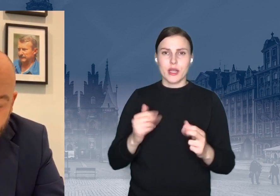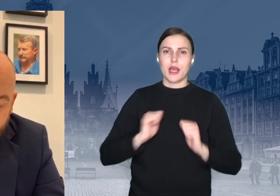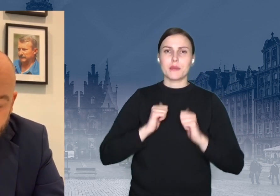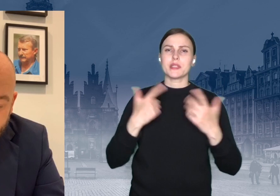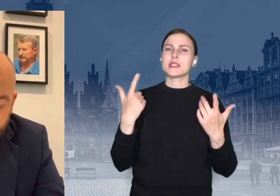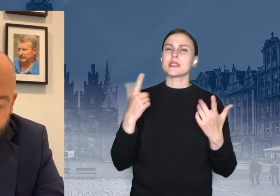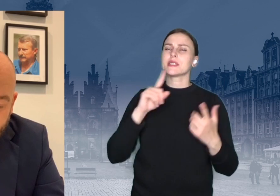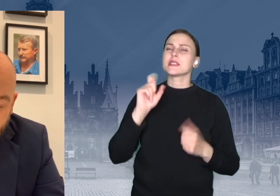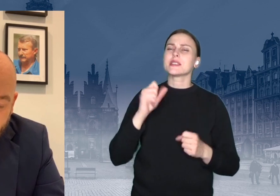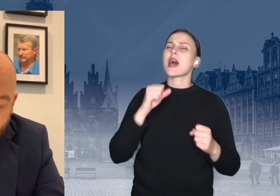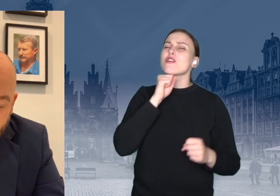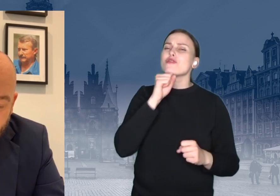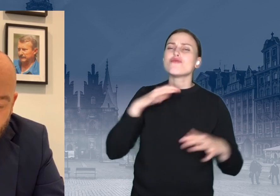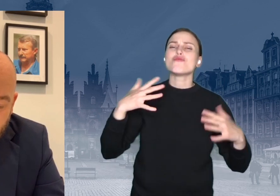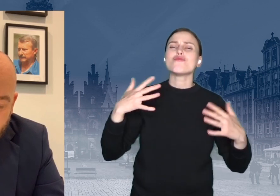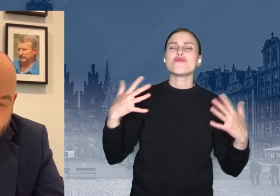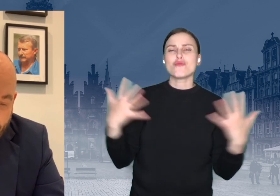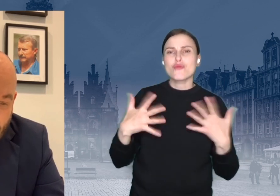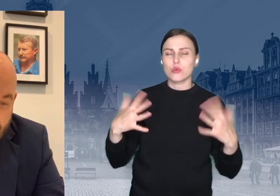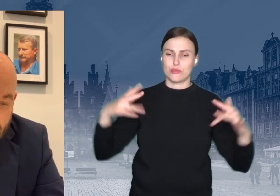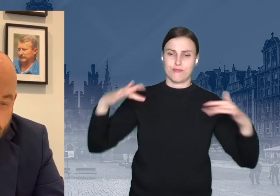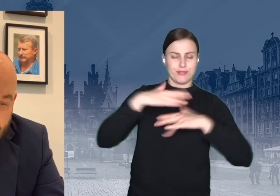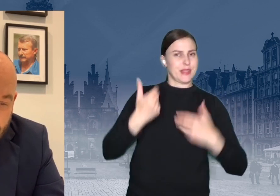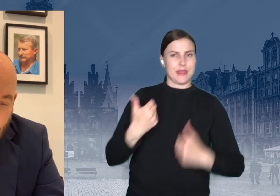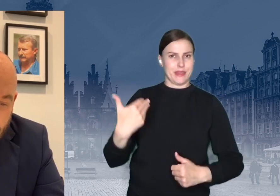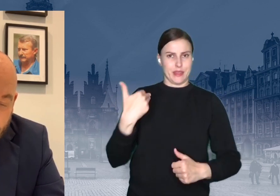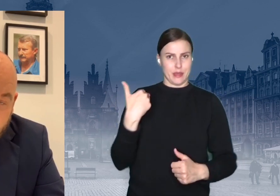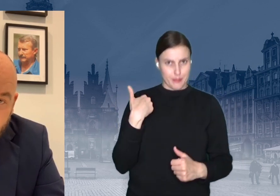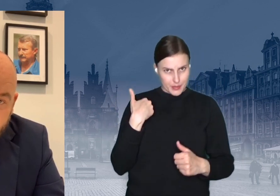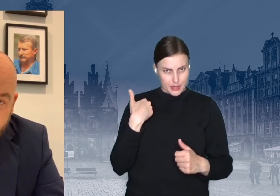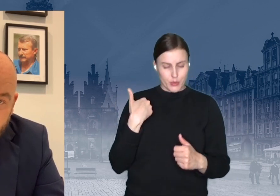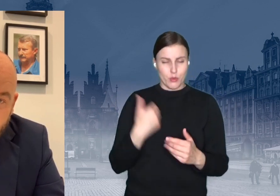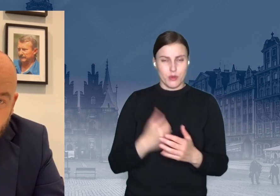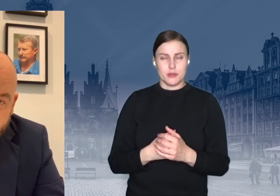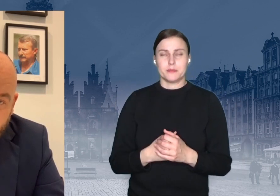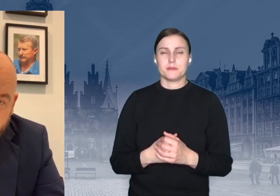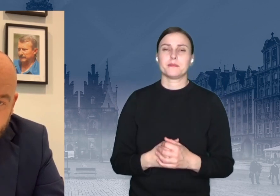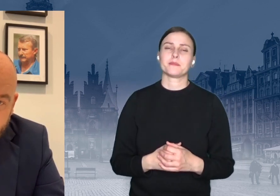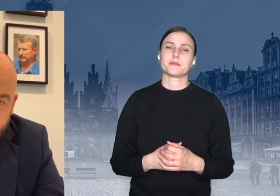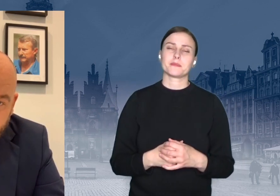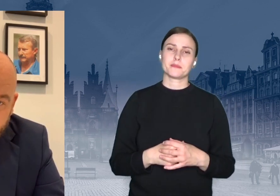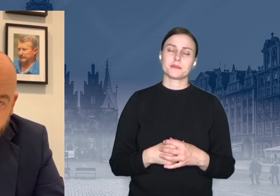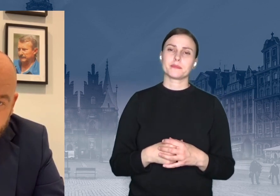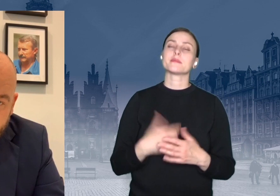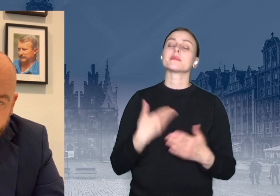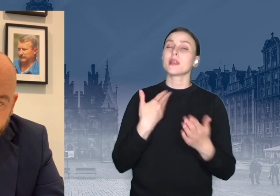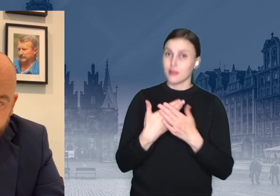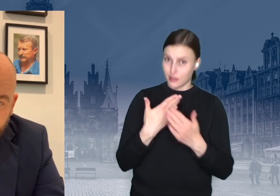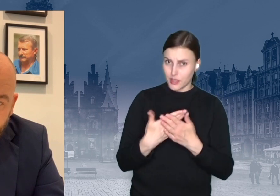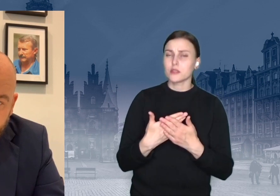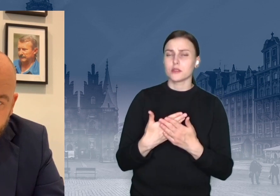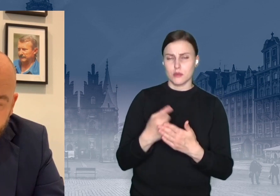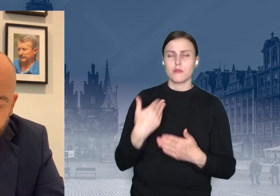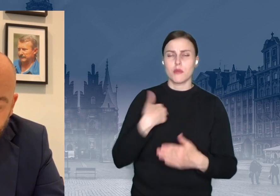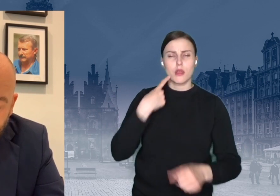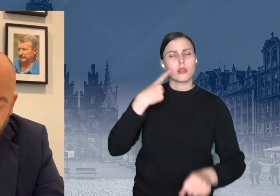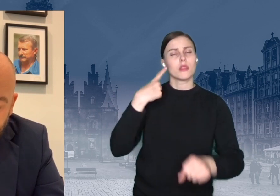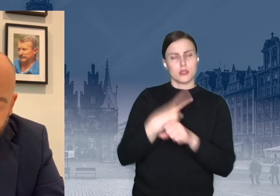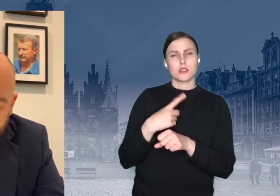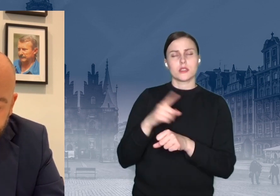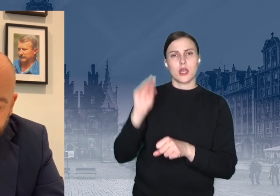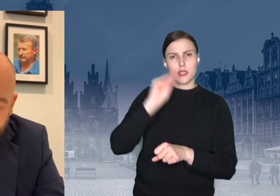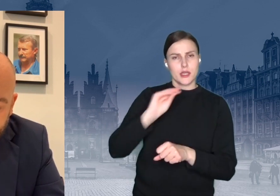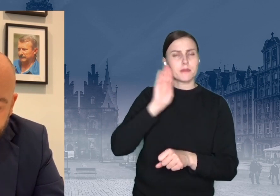liczb osób ją odwiedzających, dlatego ta decyzja o tym, żeby